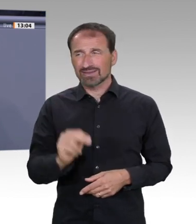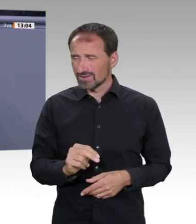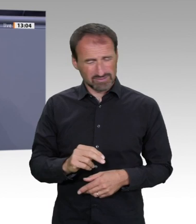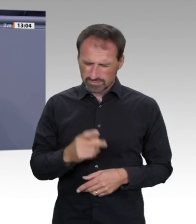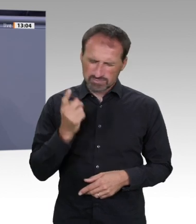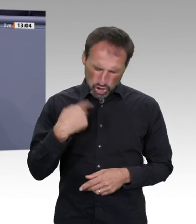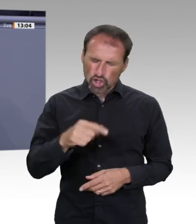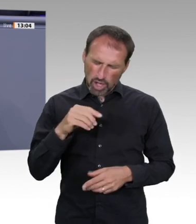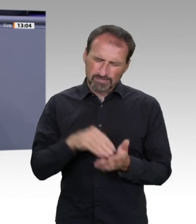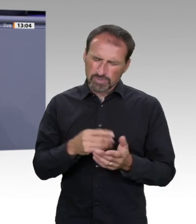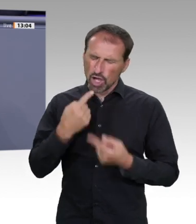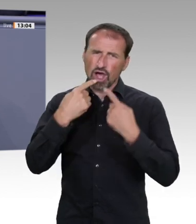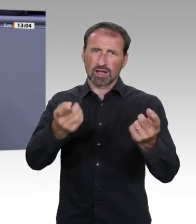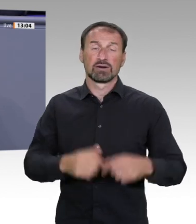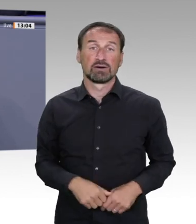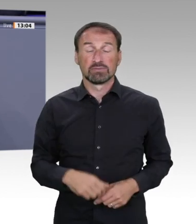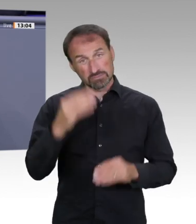der Speck rutscht weg, Frau Karliczek.